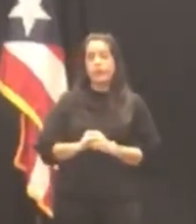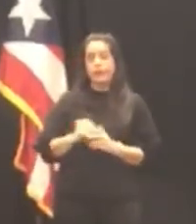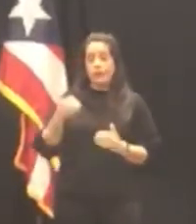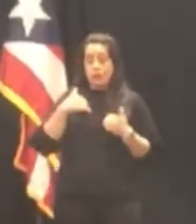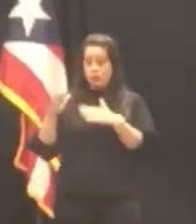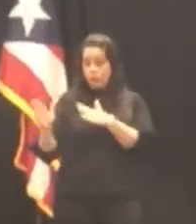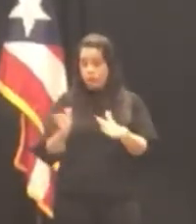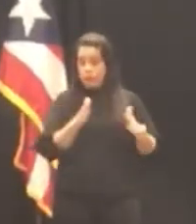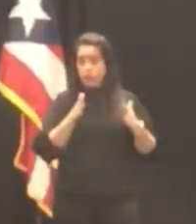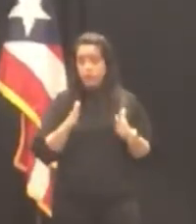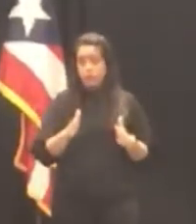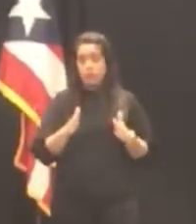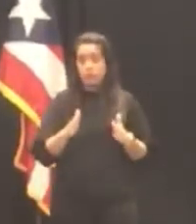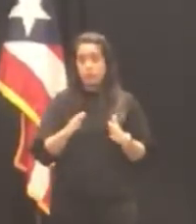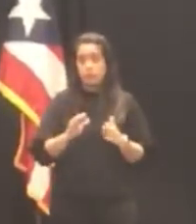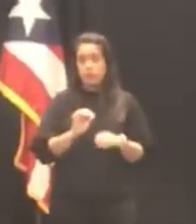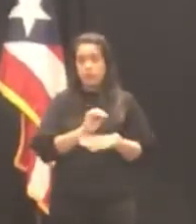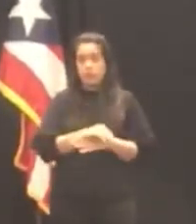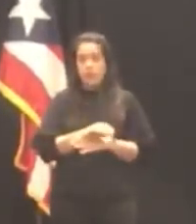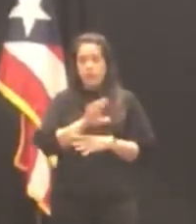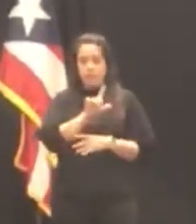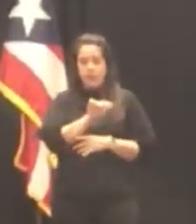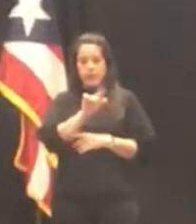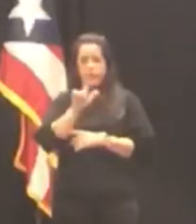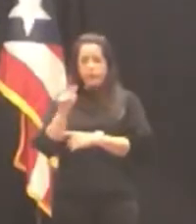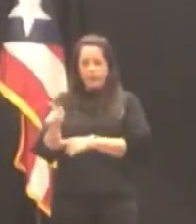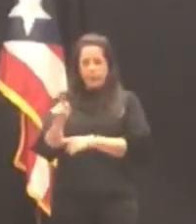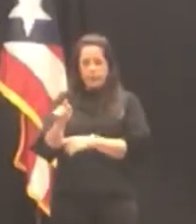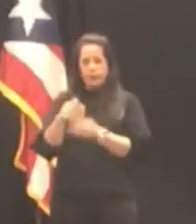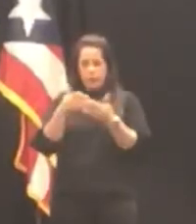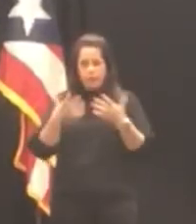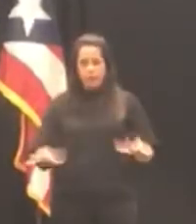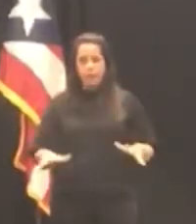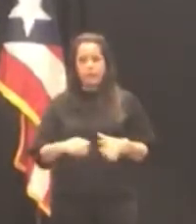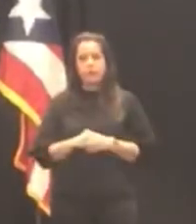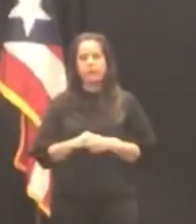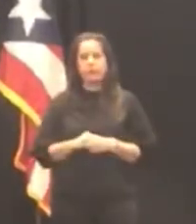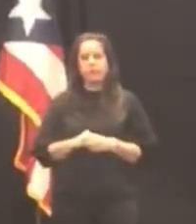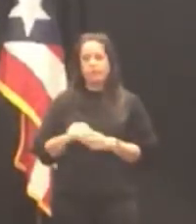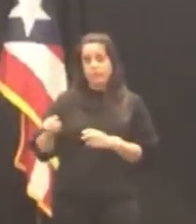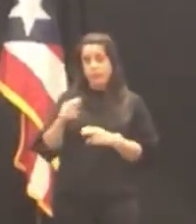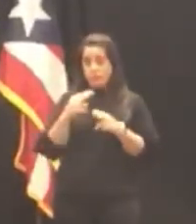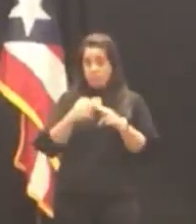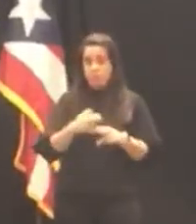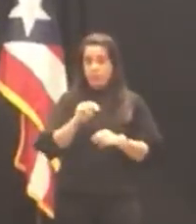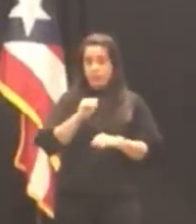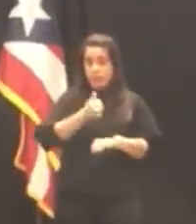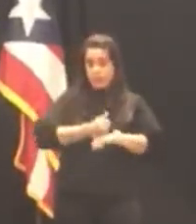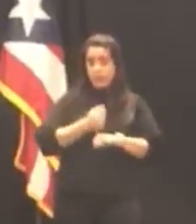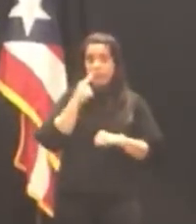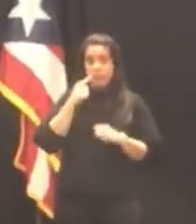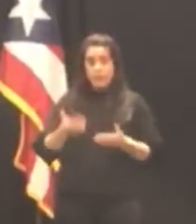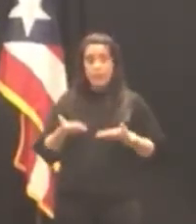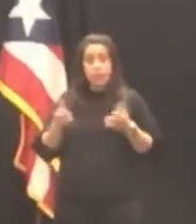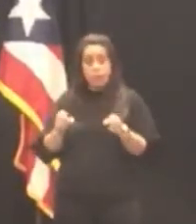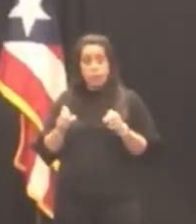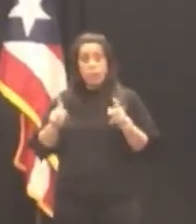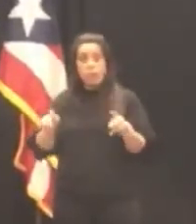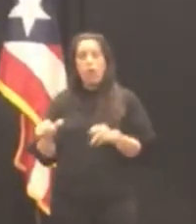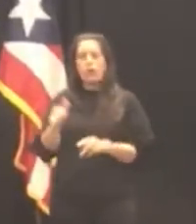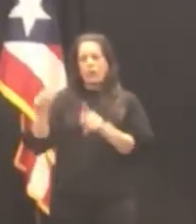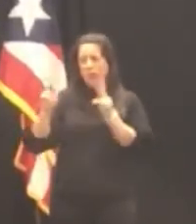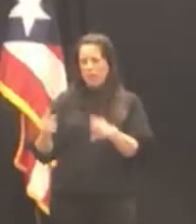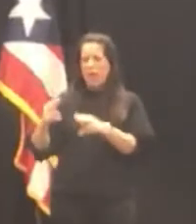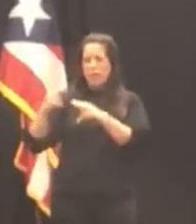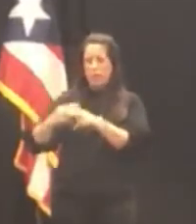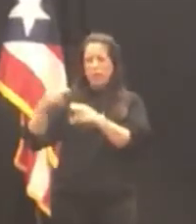plan estratégico que vence en el 2021 por definición ella lo definió así para dejarle de oportunidad al nuevo contralor